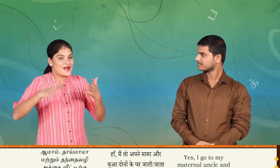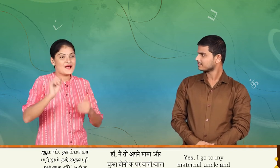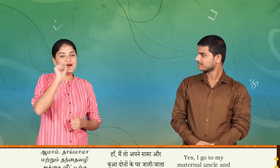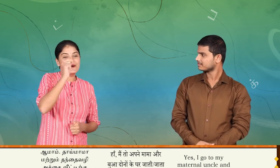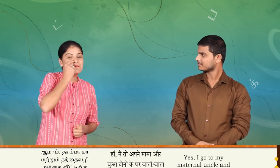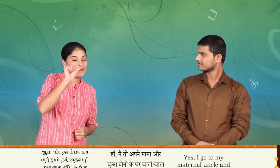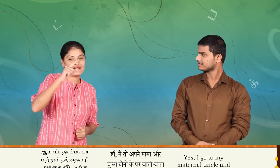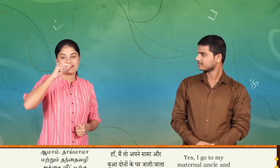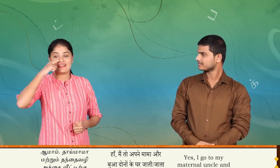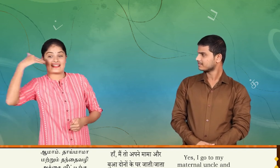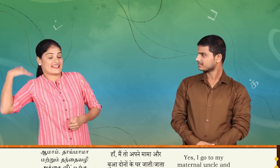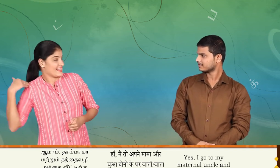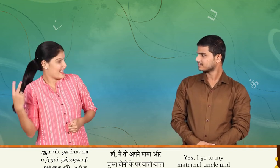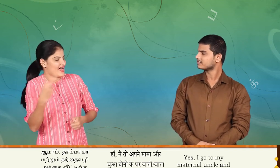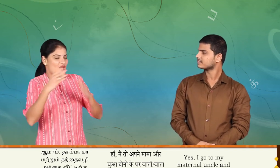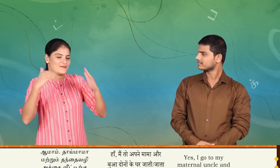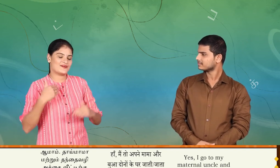வழி அத்தை வீட்டிர்க்கு போவேனári